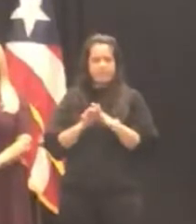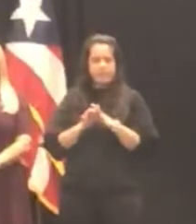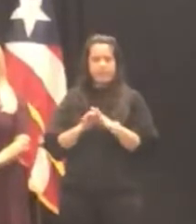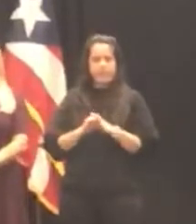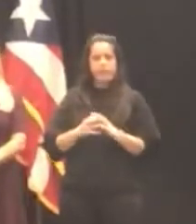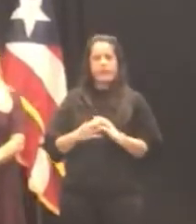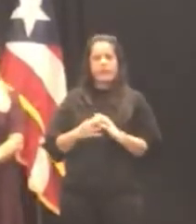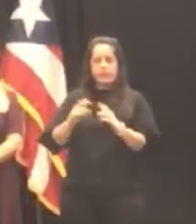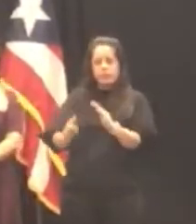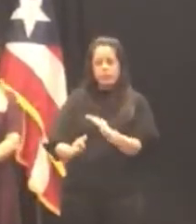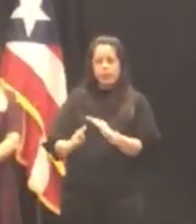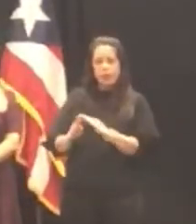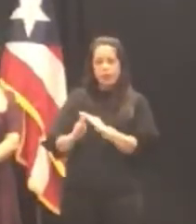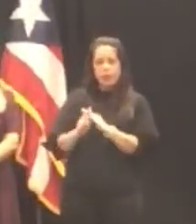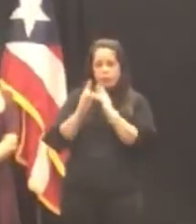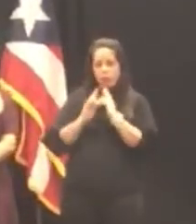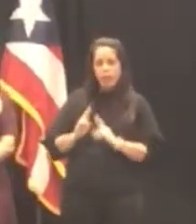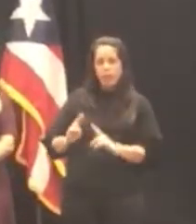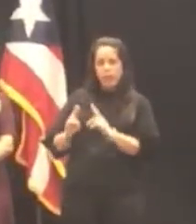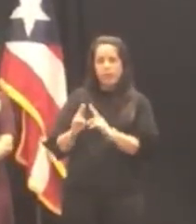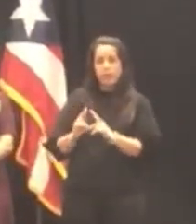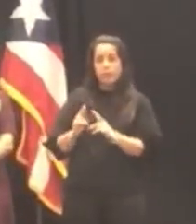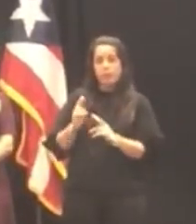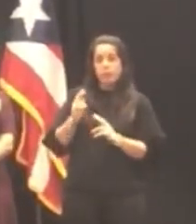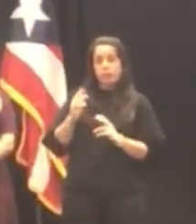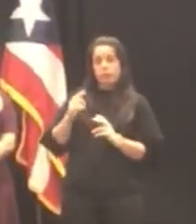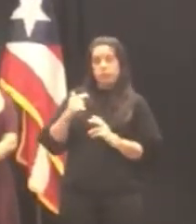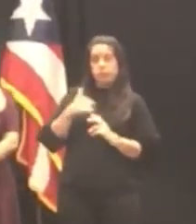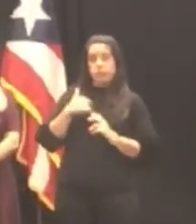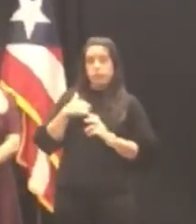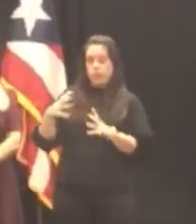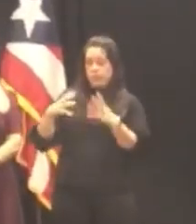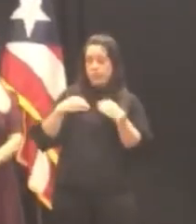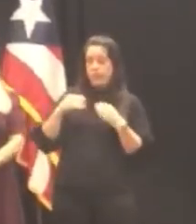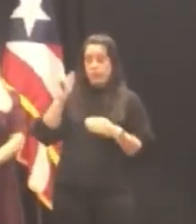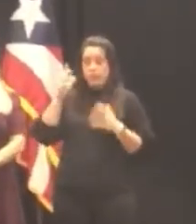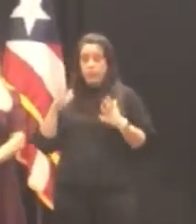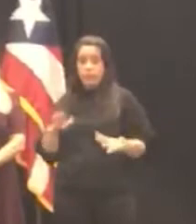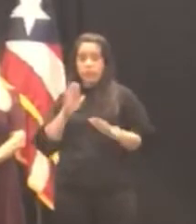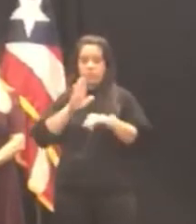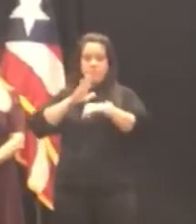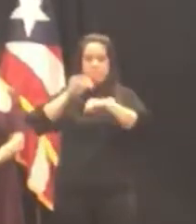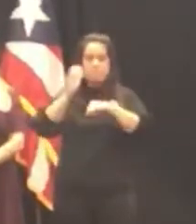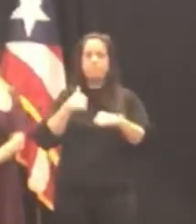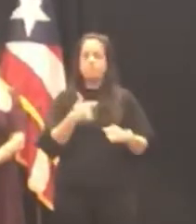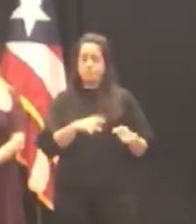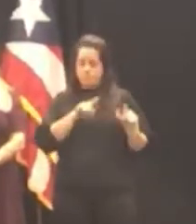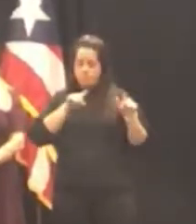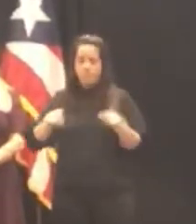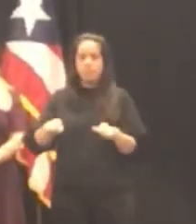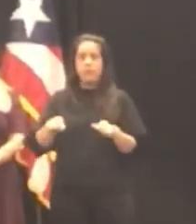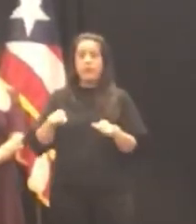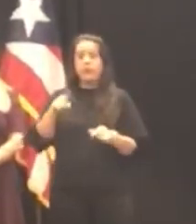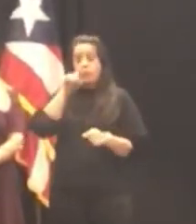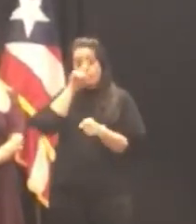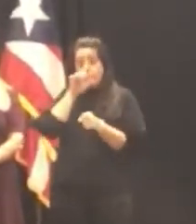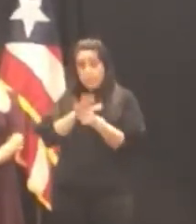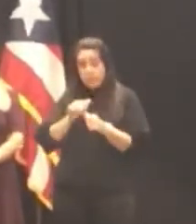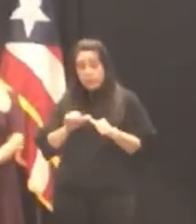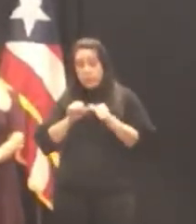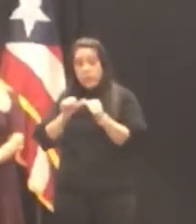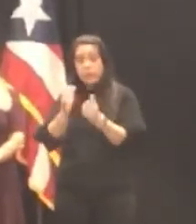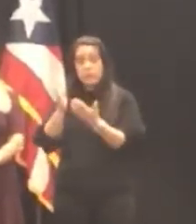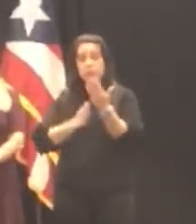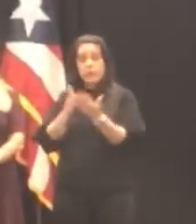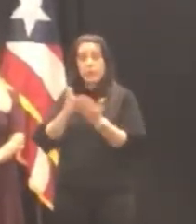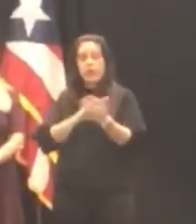profunda humildad acepté el llamado que me hizo la señora gobernadora y me comprometo a continuar sirviéndole